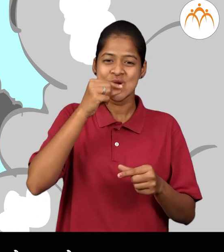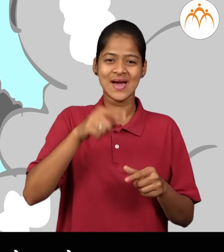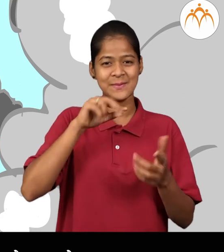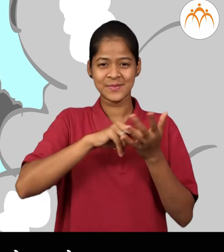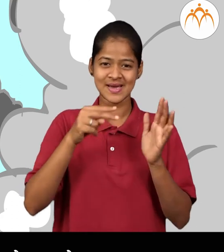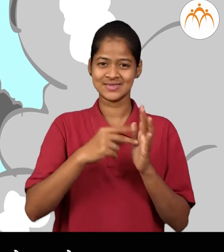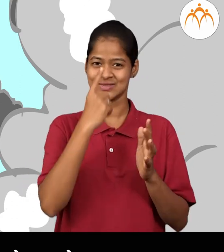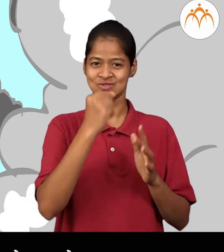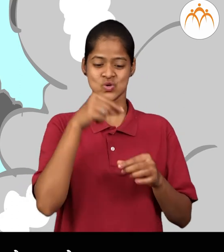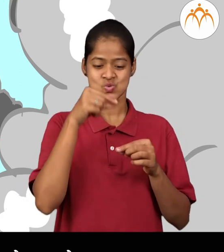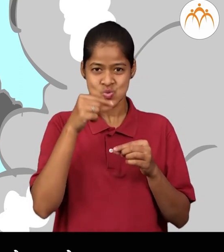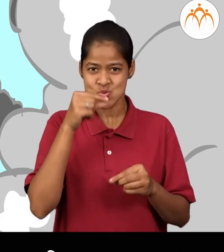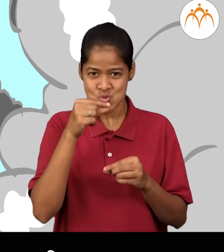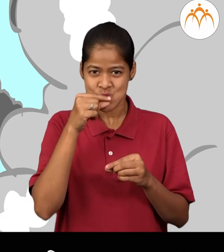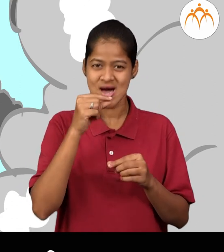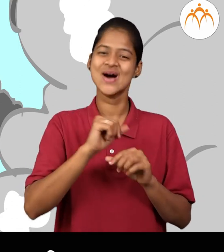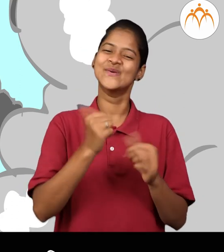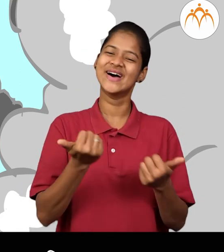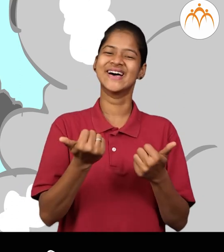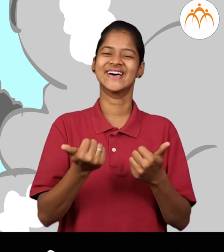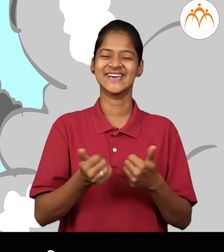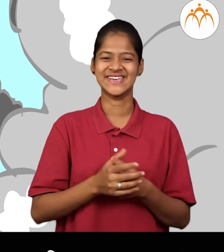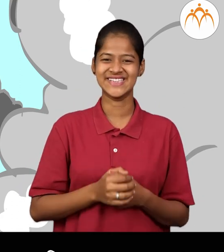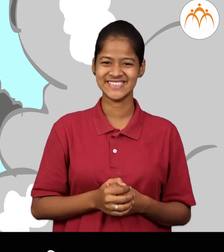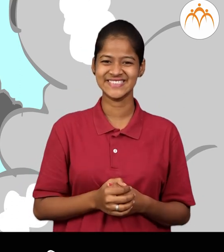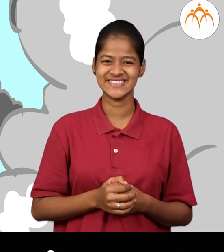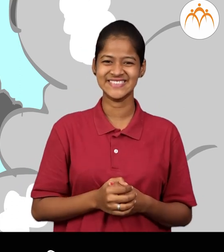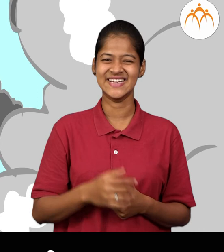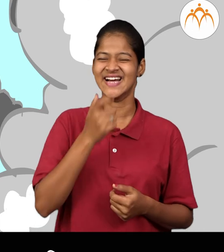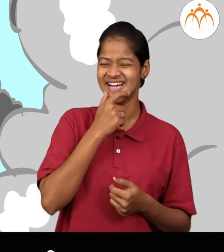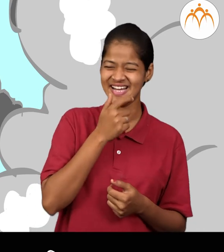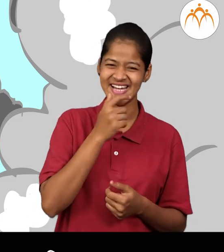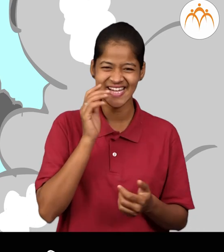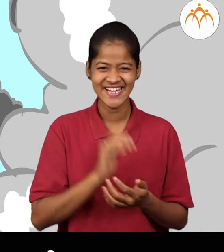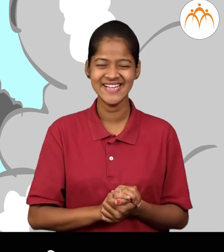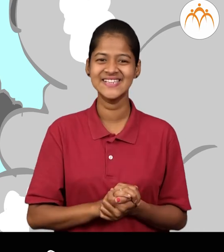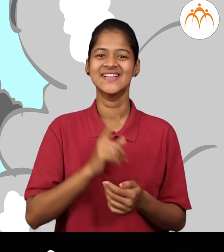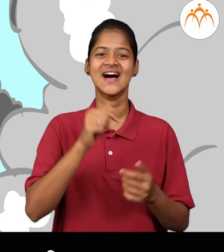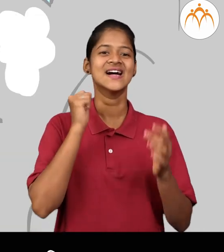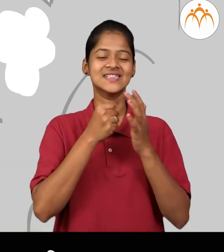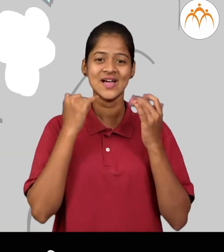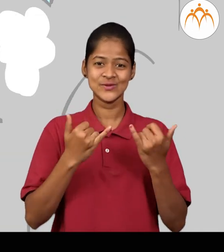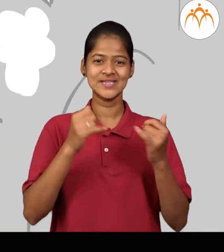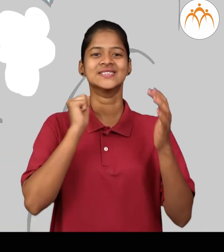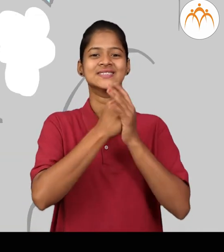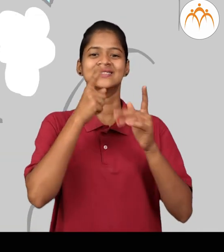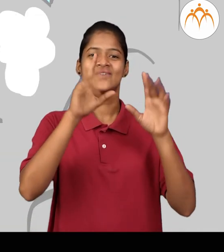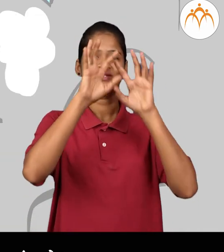स्ट्रो ग्यून गेलो असतो मन्जे करको चाला चोचित स्ट्रो ठ्यून रोज पिता आलास्ता